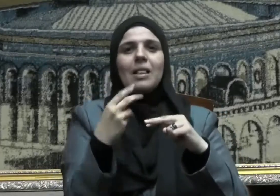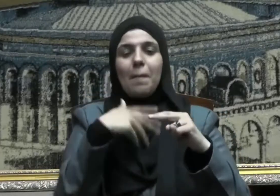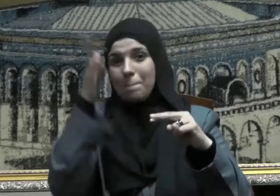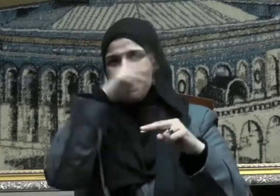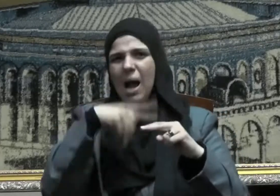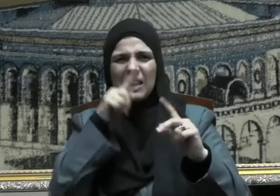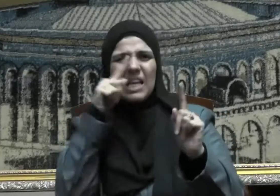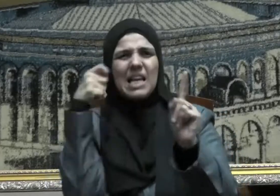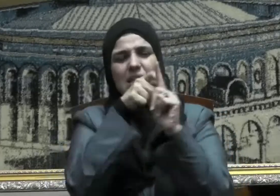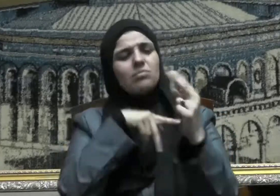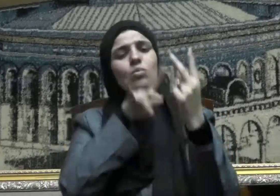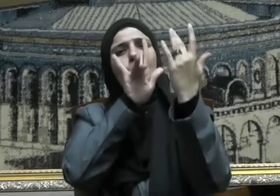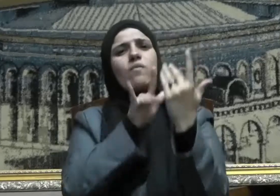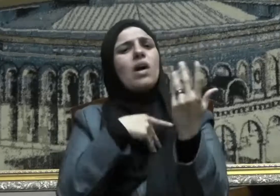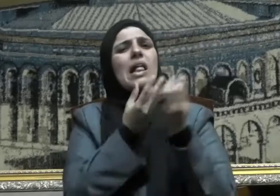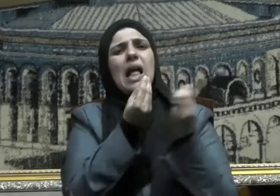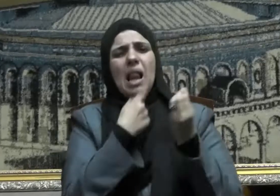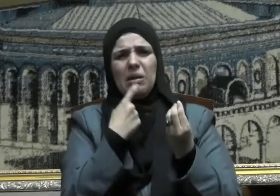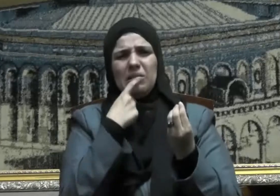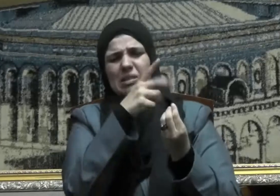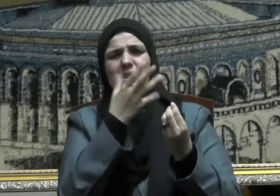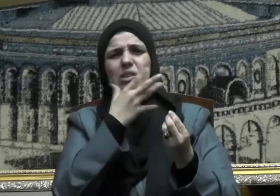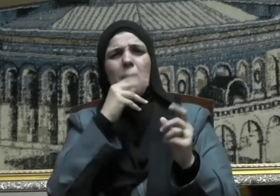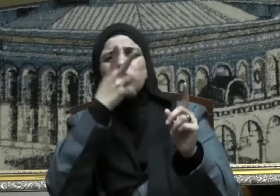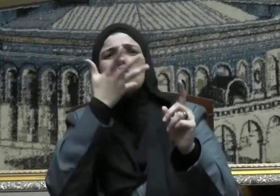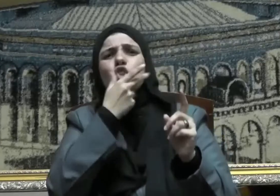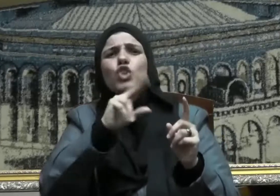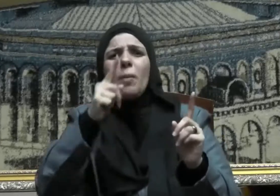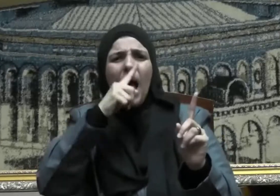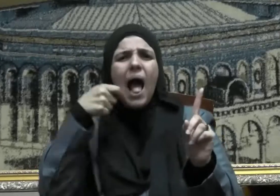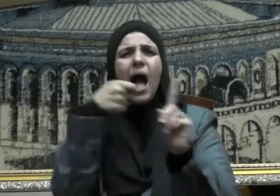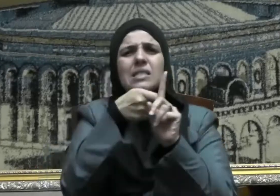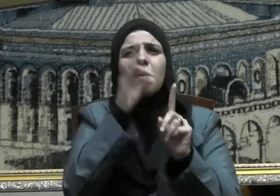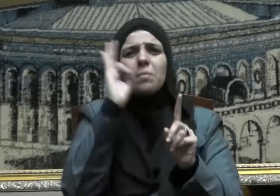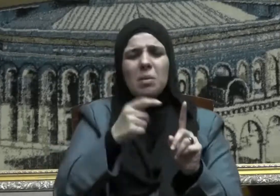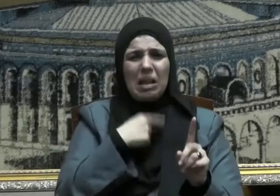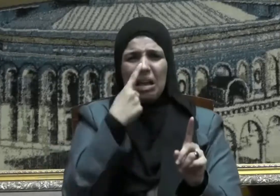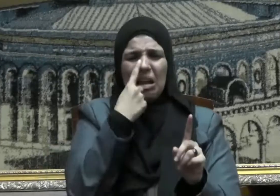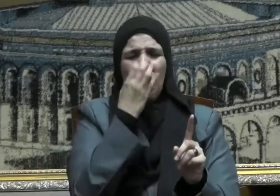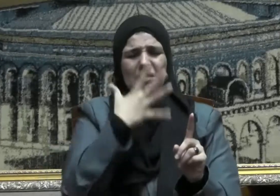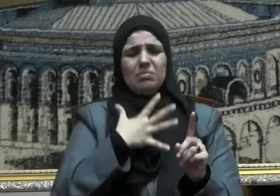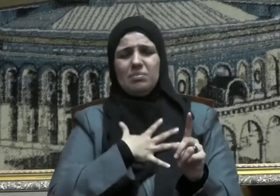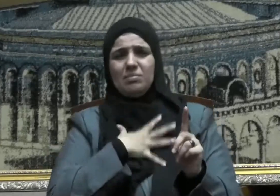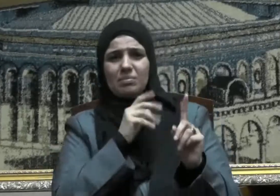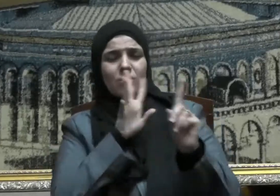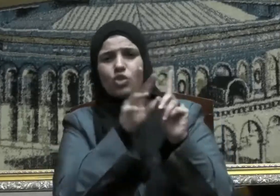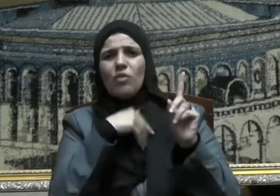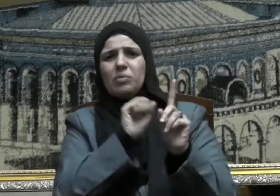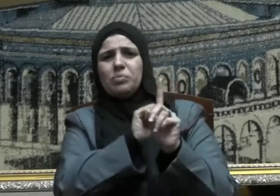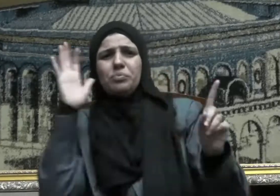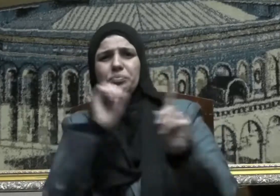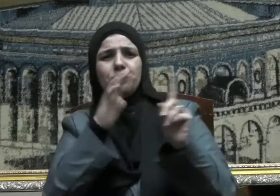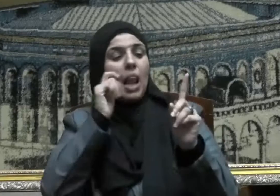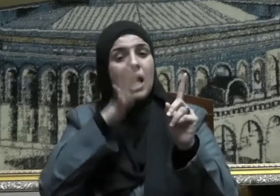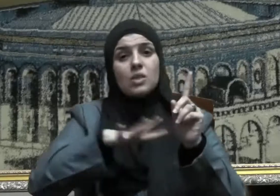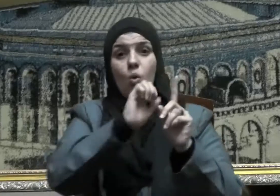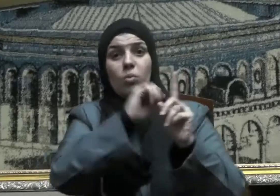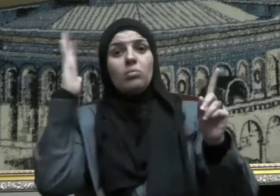وعدم إيذاء الإنسان لأخيه الإنسان بأي رائحة كريهة من شأنها أن